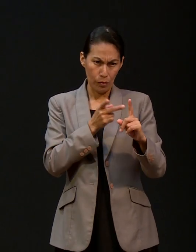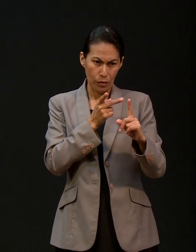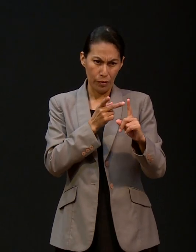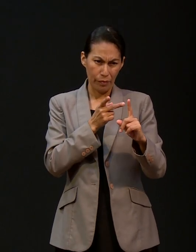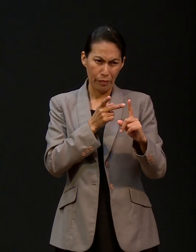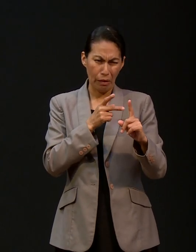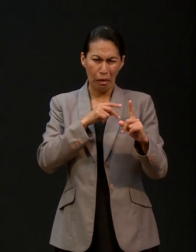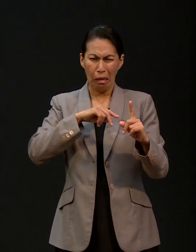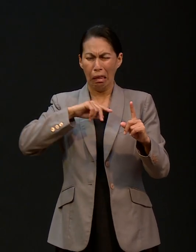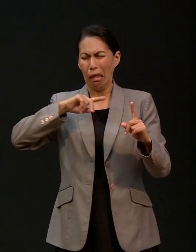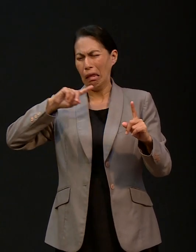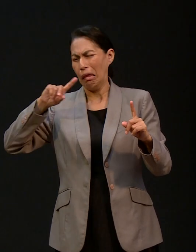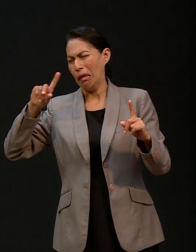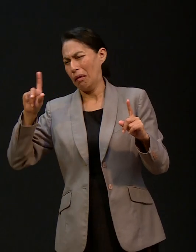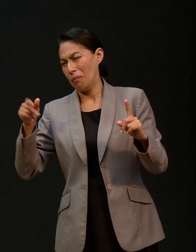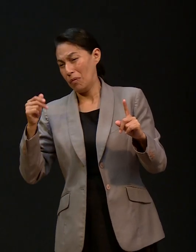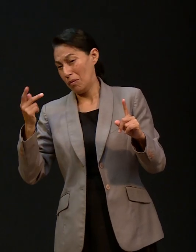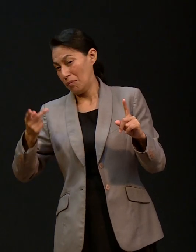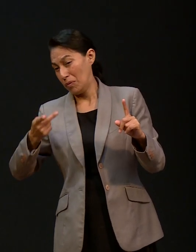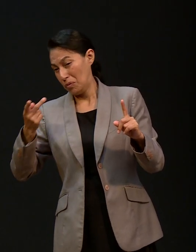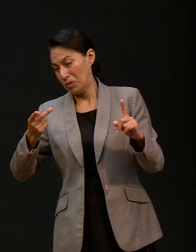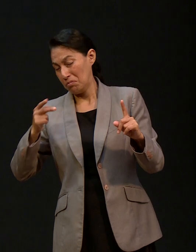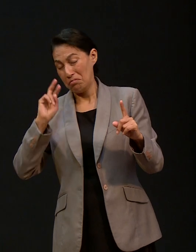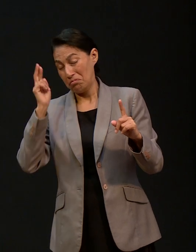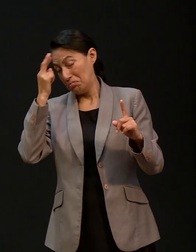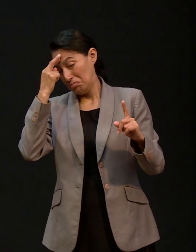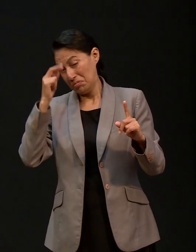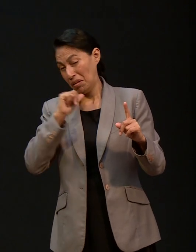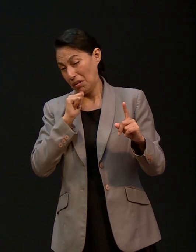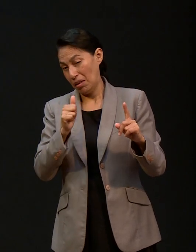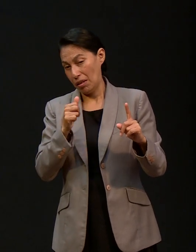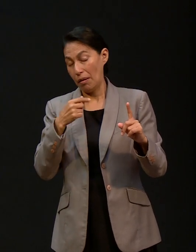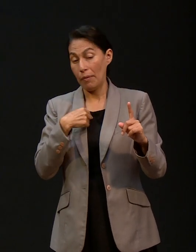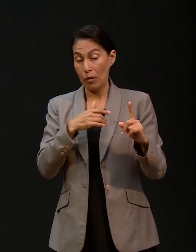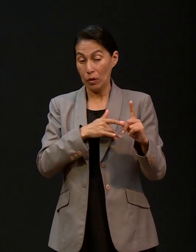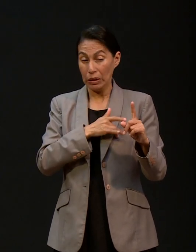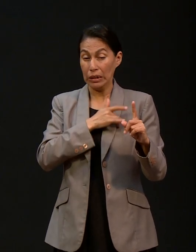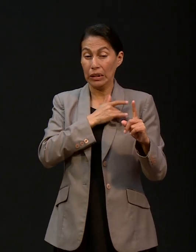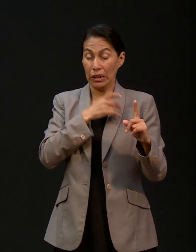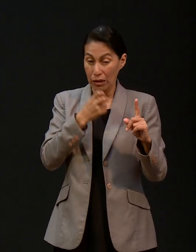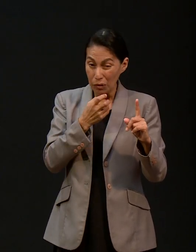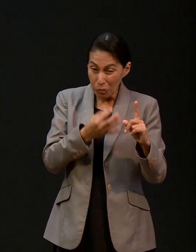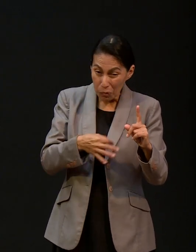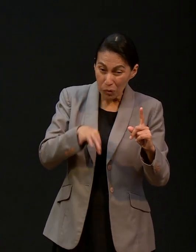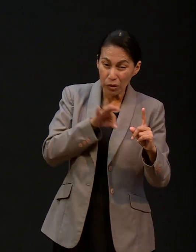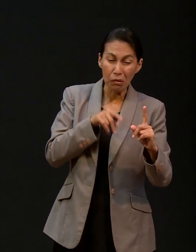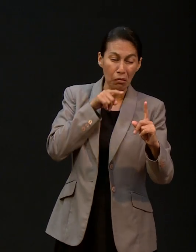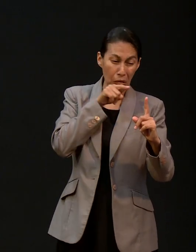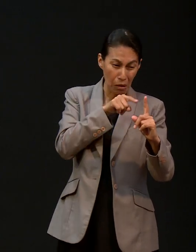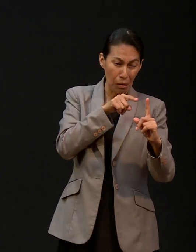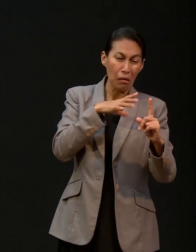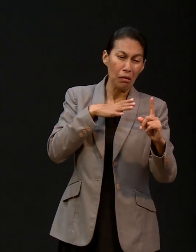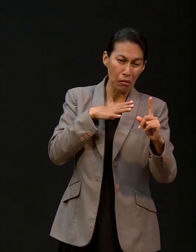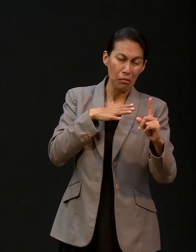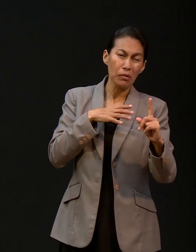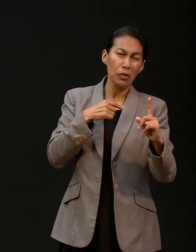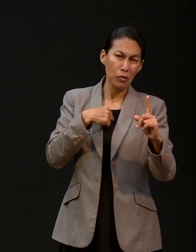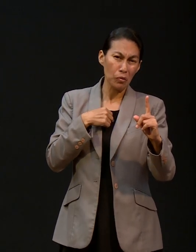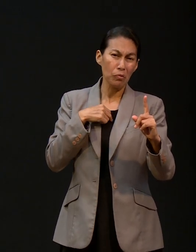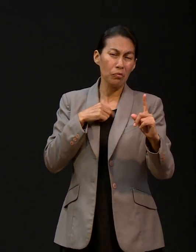acordaba. Pero ahí para mí era crucial. Yo le expresé, ¿verdad? La situación, le planteé lo que estaba pasando,